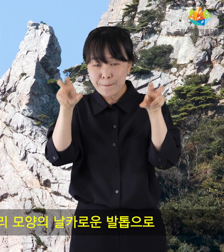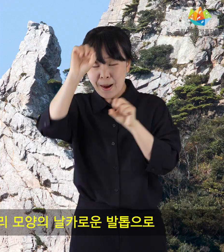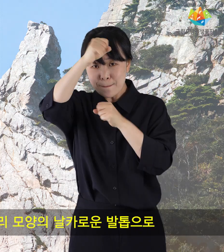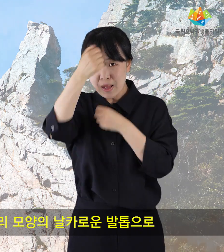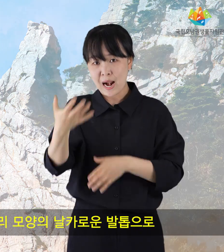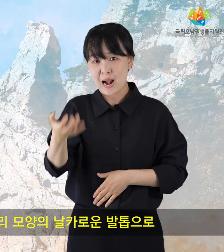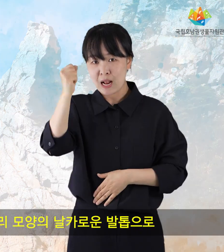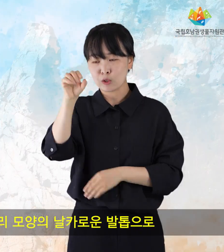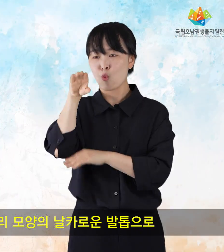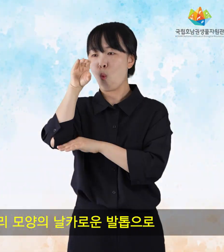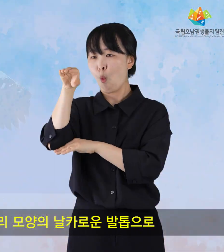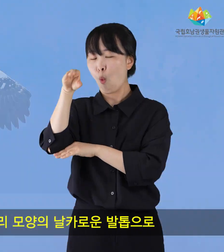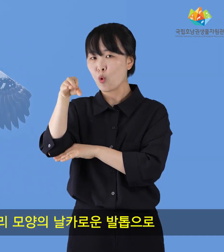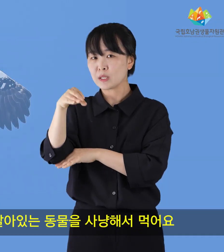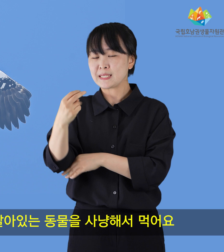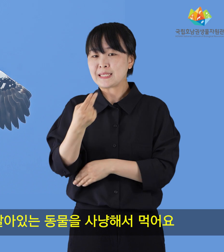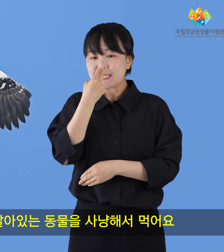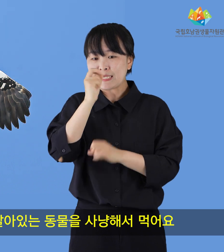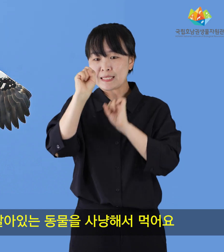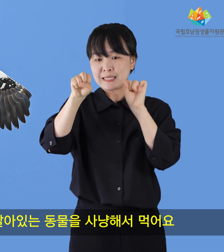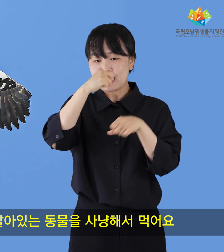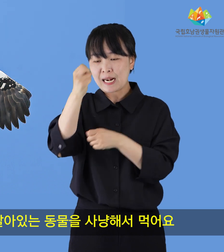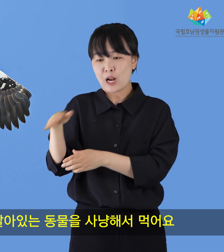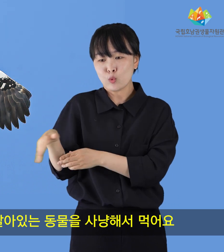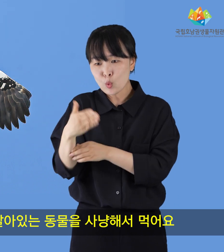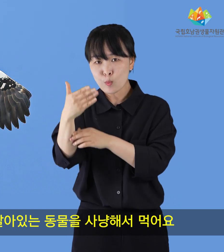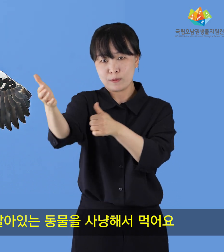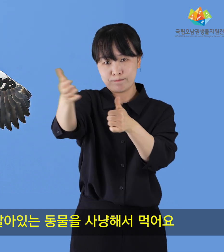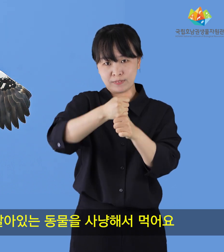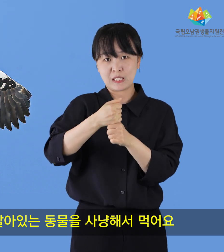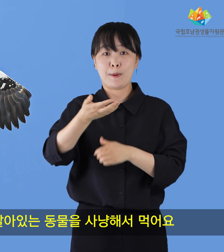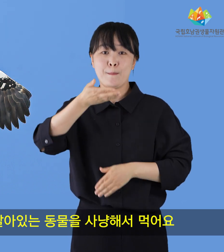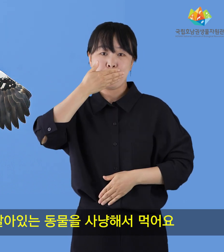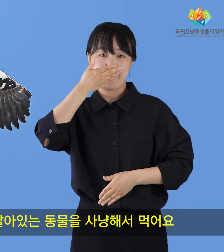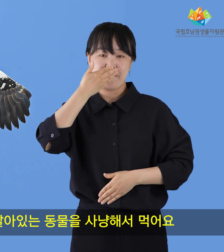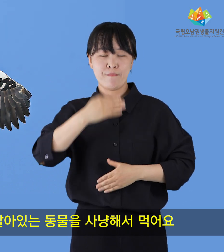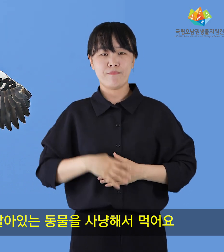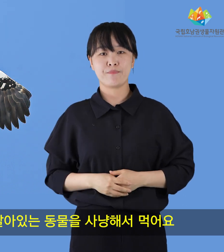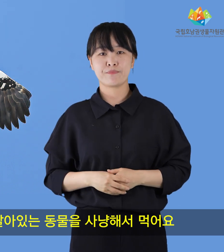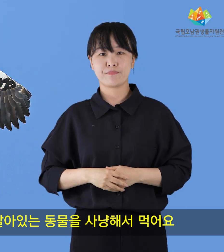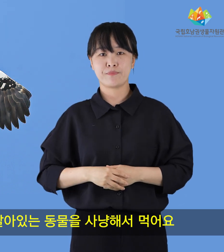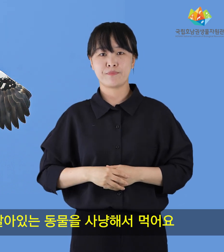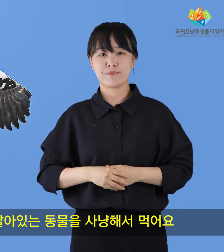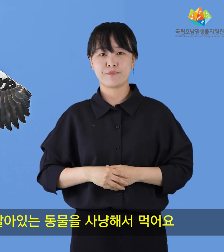발톱으로 오리, 물고기와 같이 살아있는 동물을 사냥해서 먹어요.